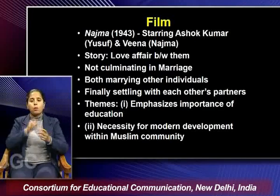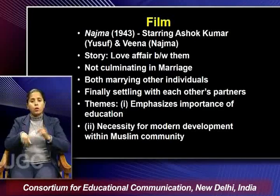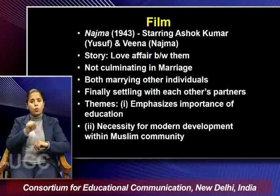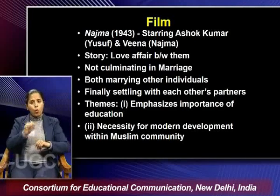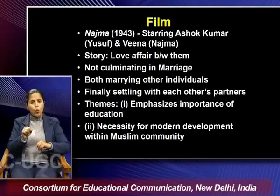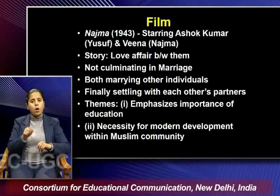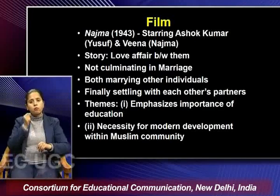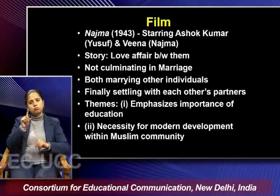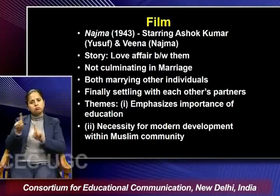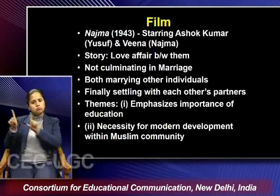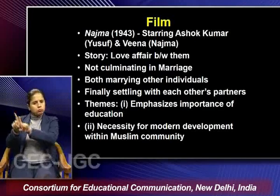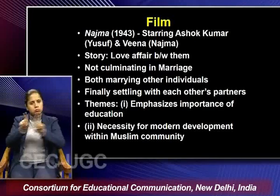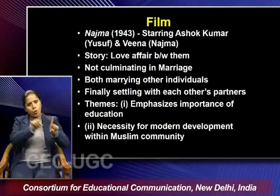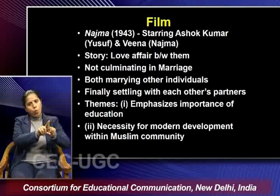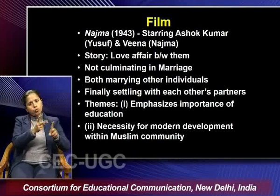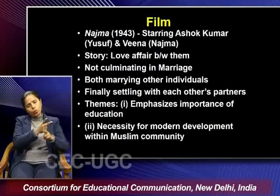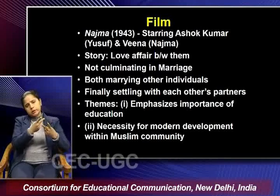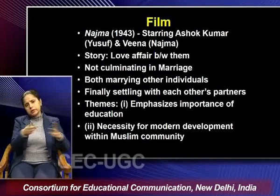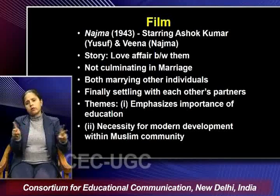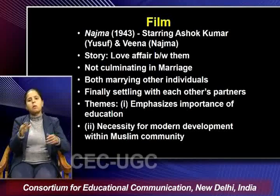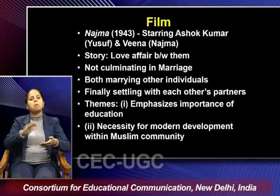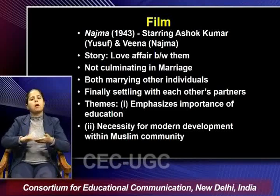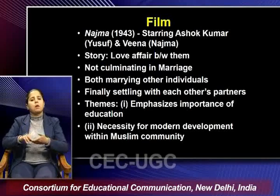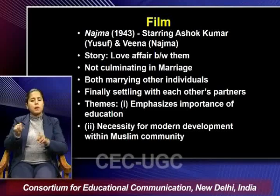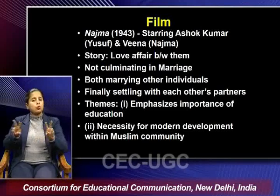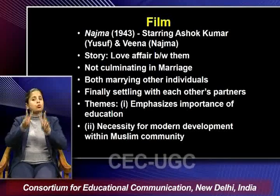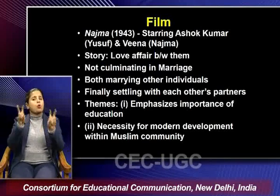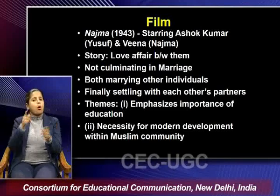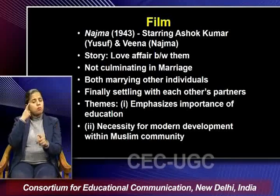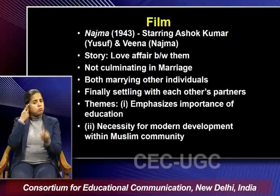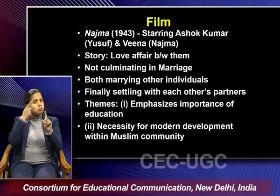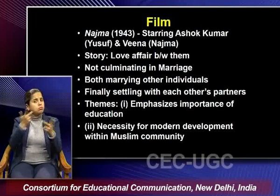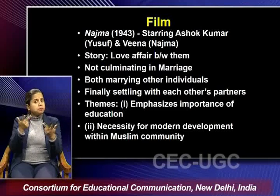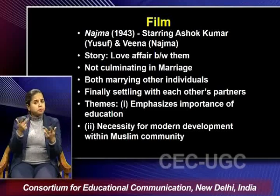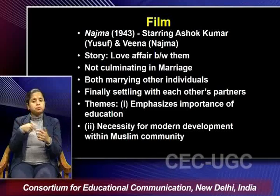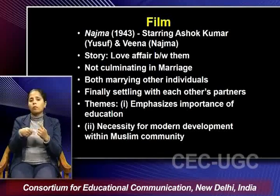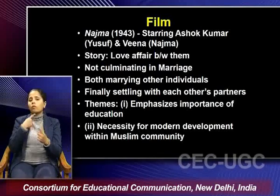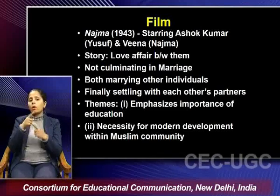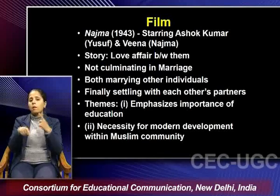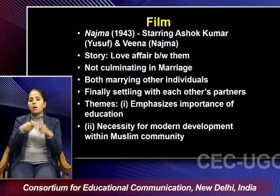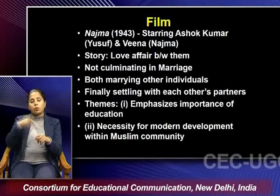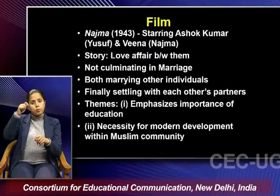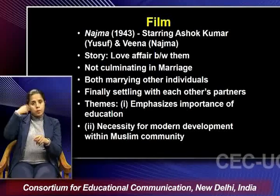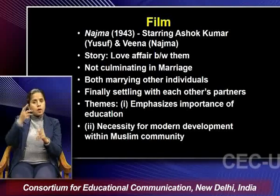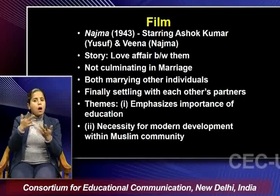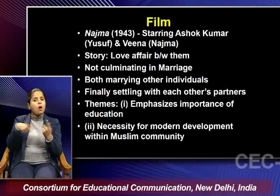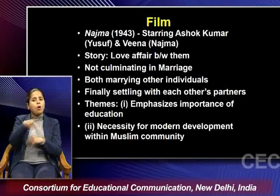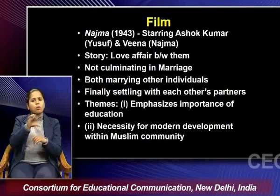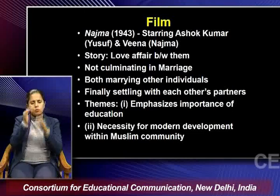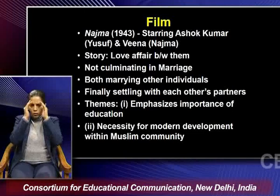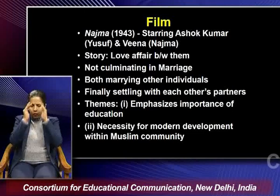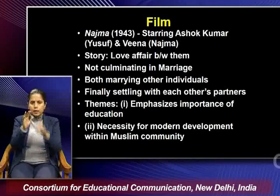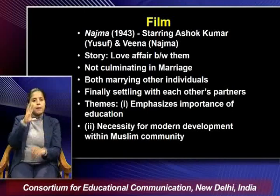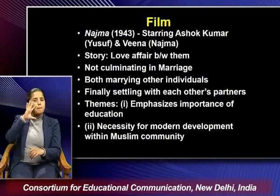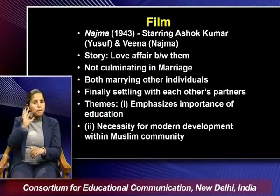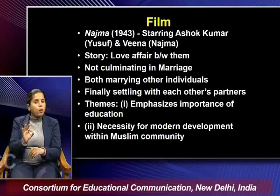each other's partners and when talk about the themes which are being talked about in this particular film that how they emphasize the importance